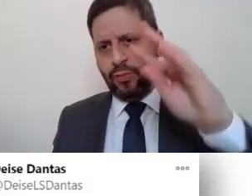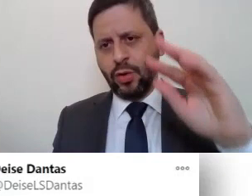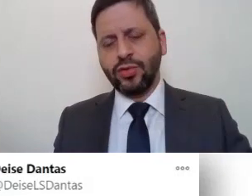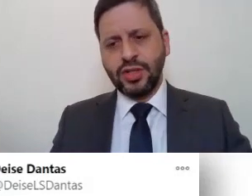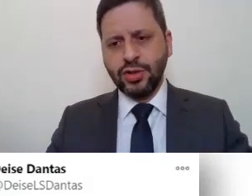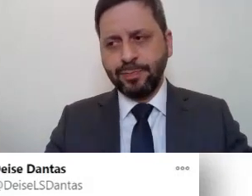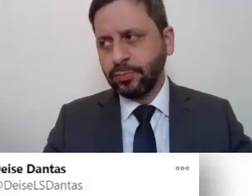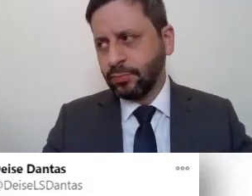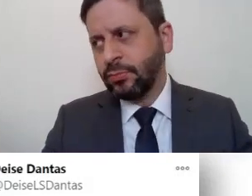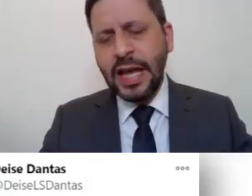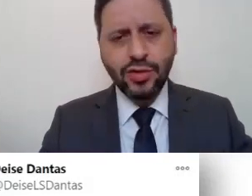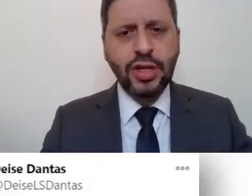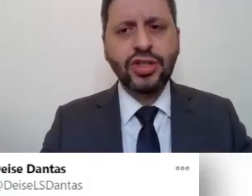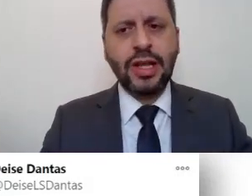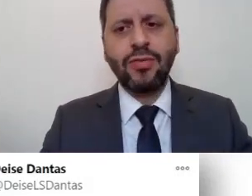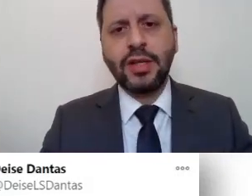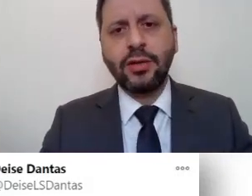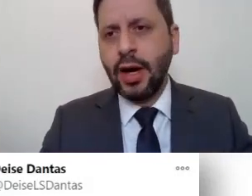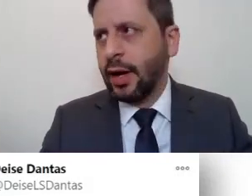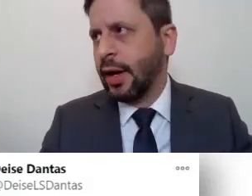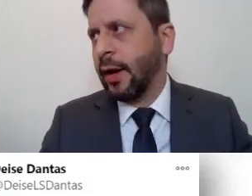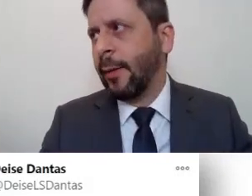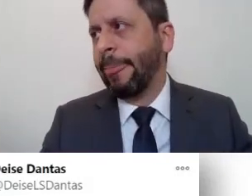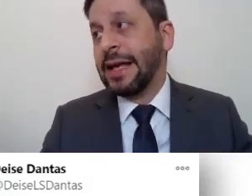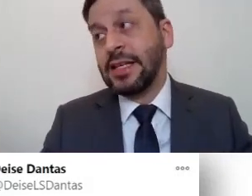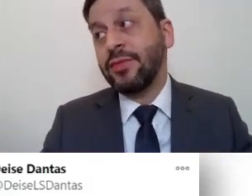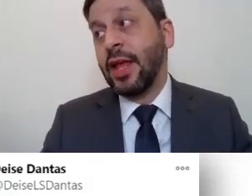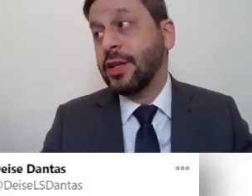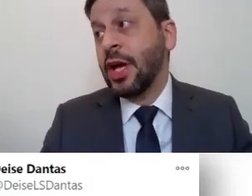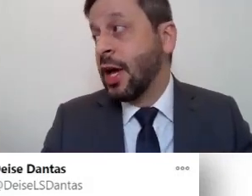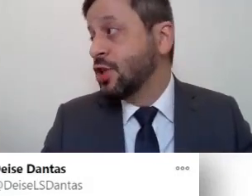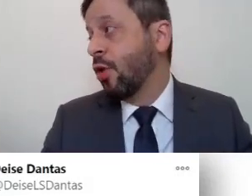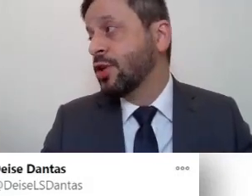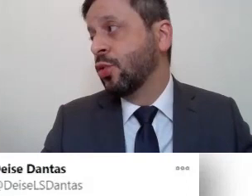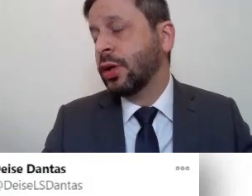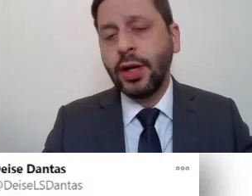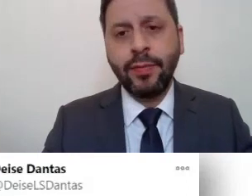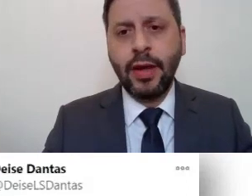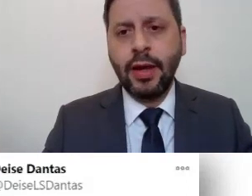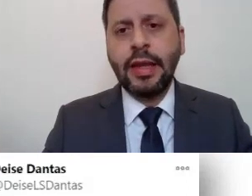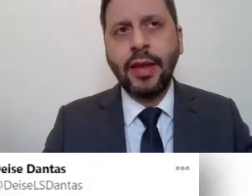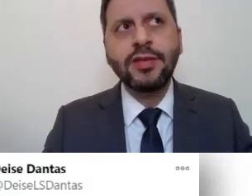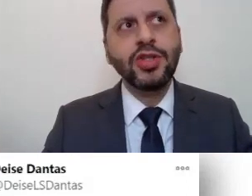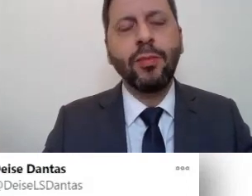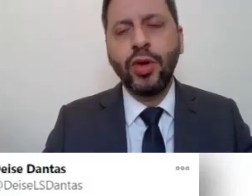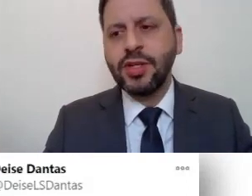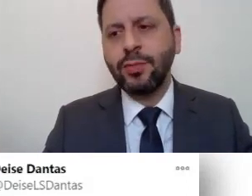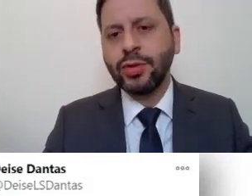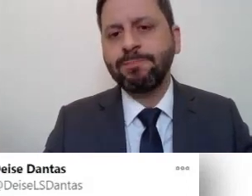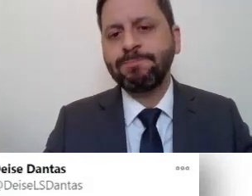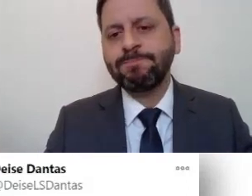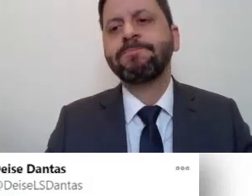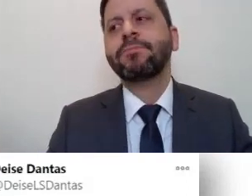pessoas, foram conduzidos sujeitos que estavam fazendo essas atividades de boca de urna nesses